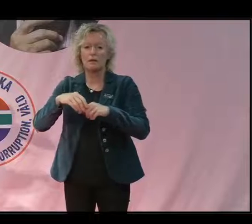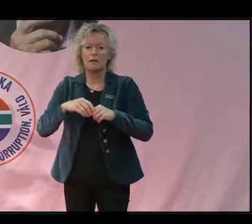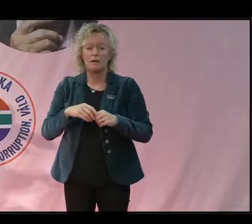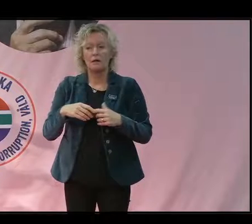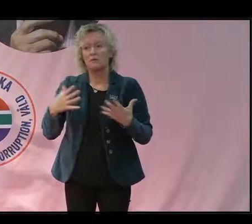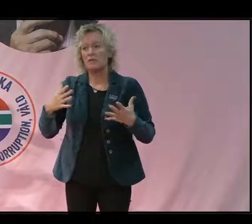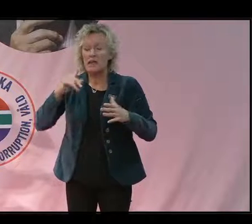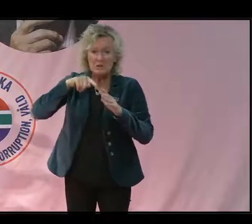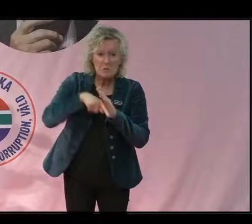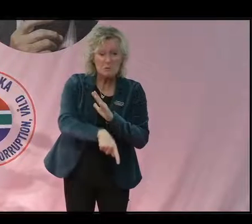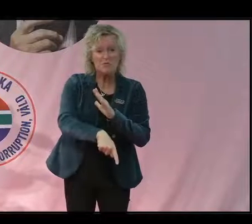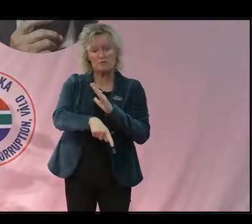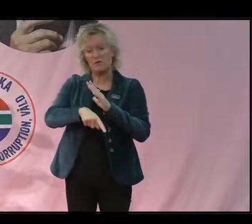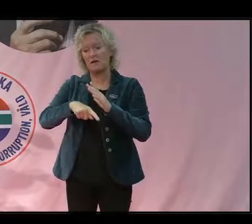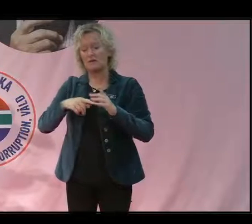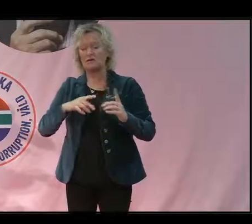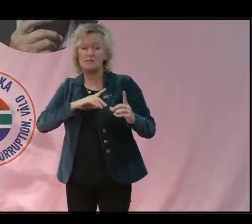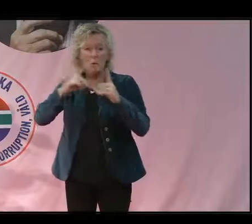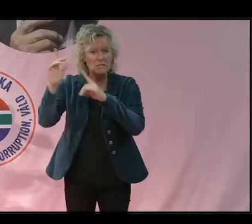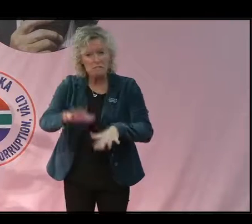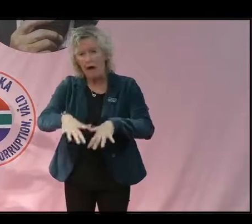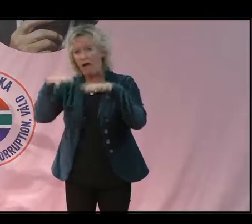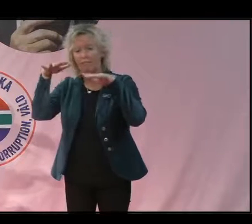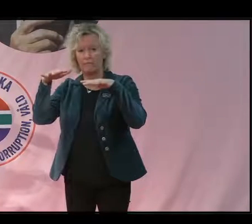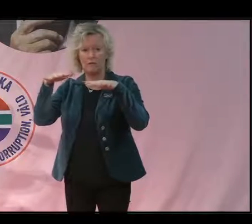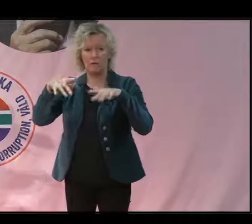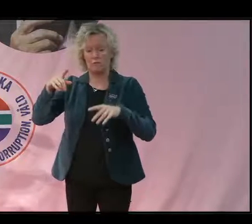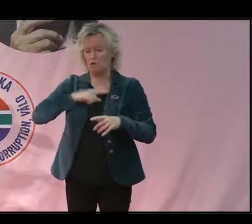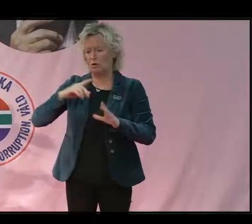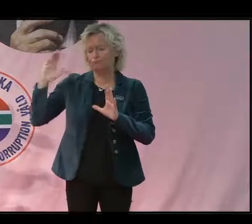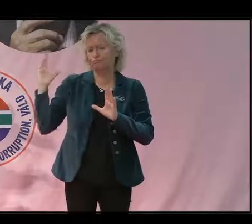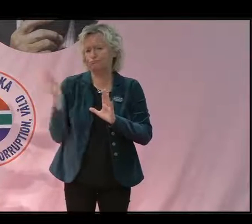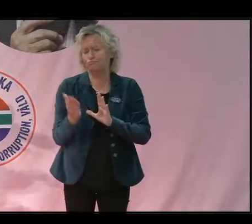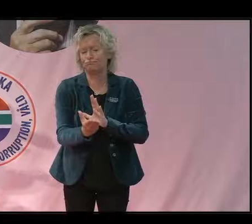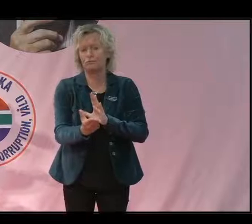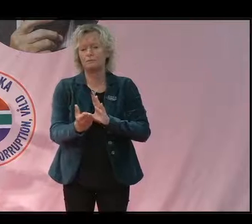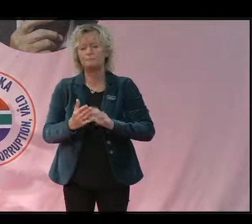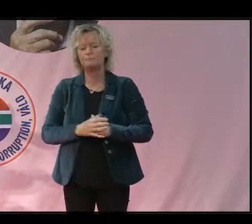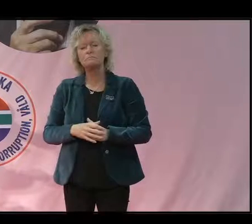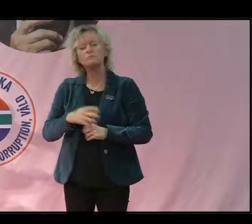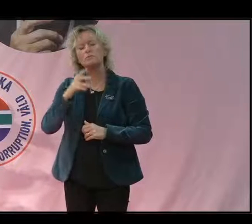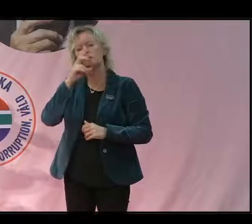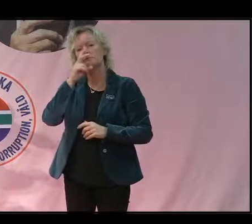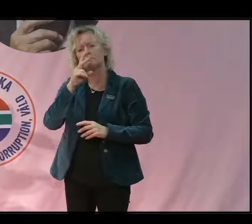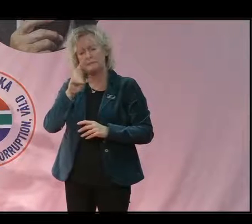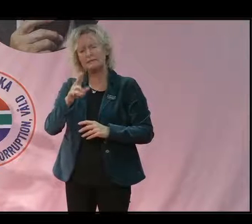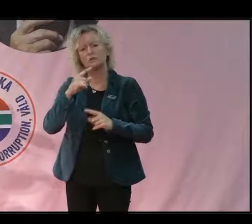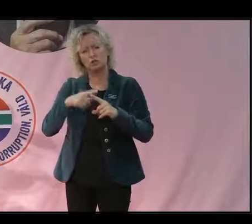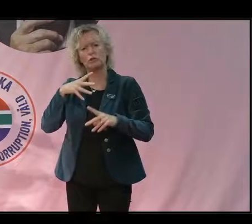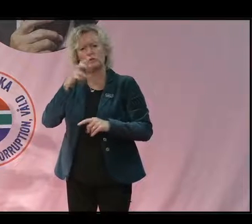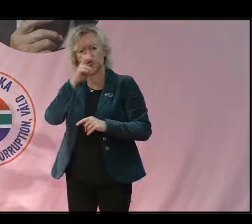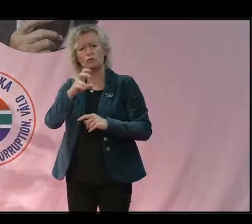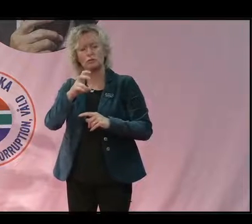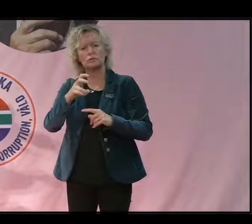gruvdrift, det är skogsbränder och storskalig avverkning. Och man kan se ganska tydligt alltså hur